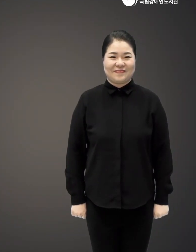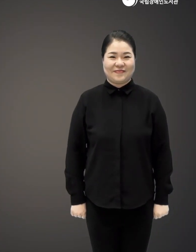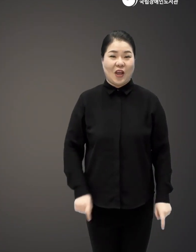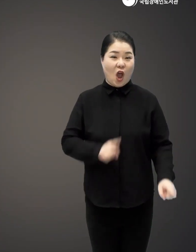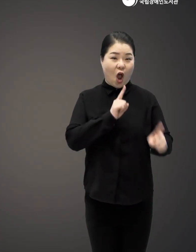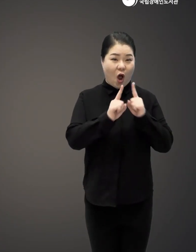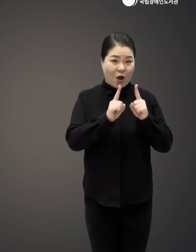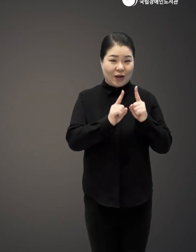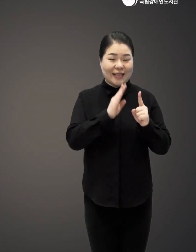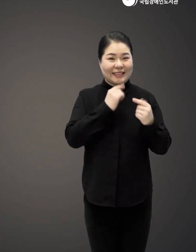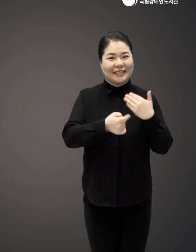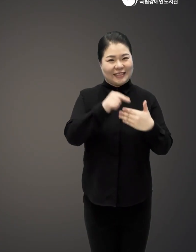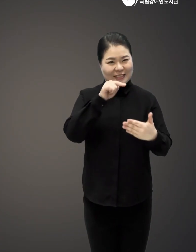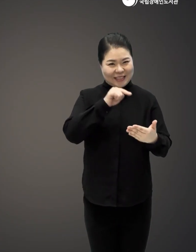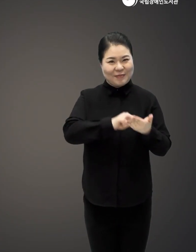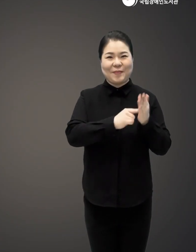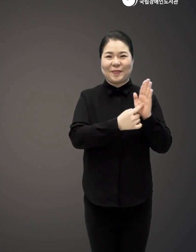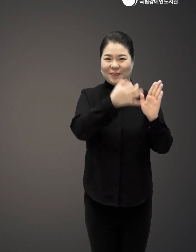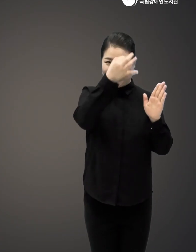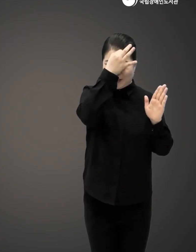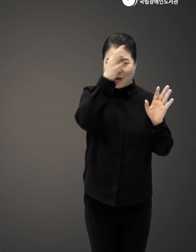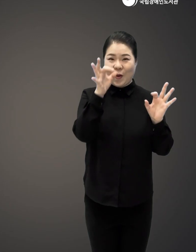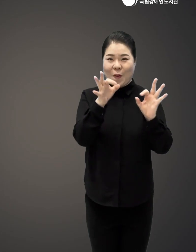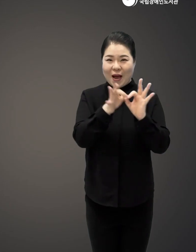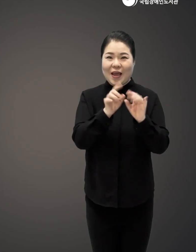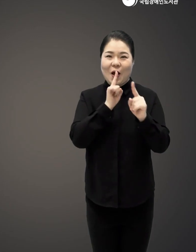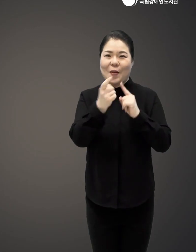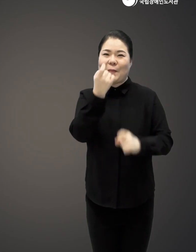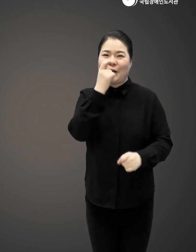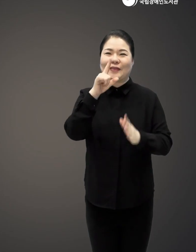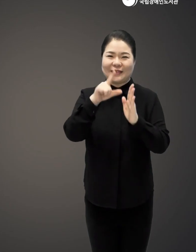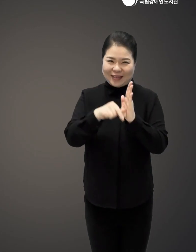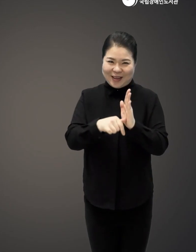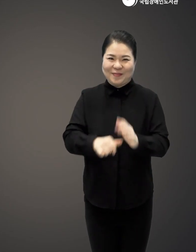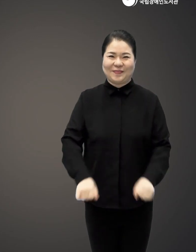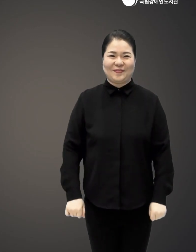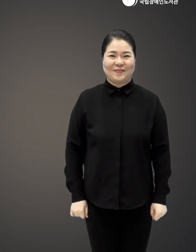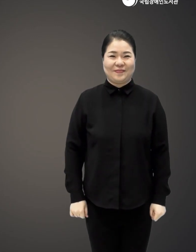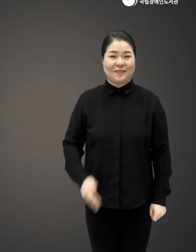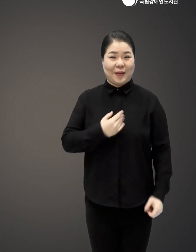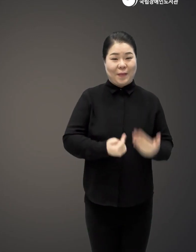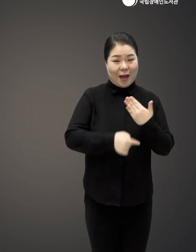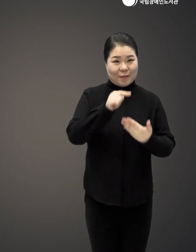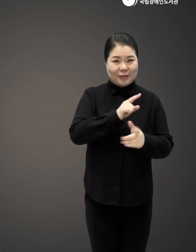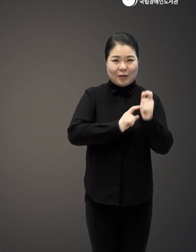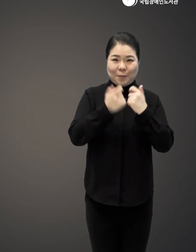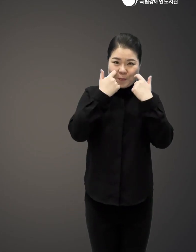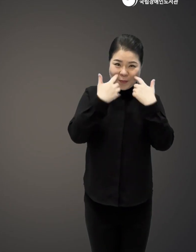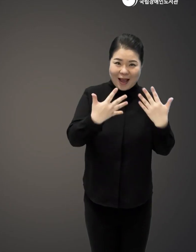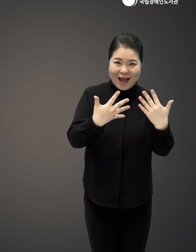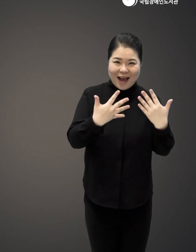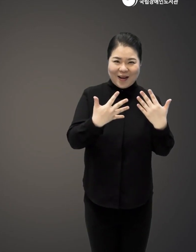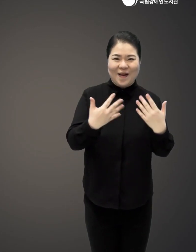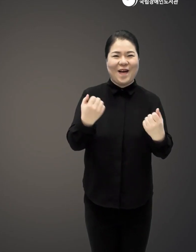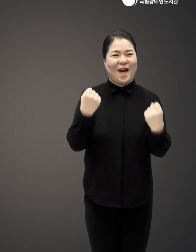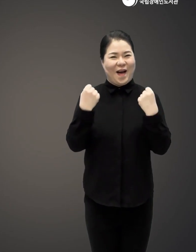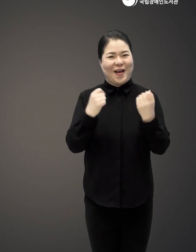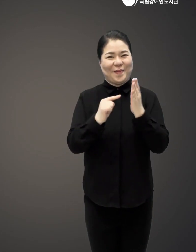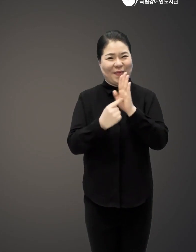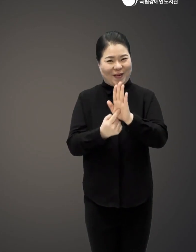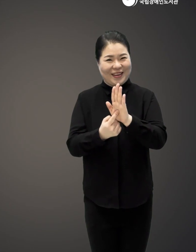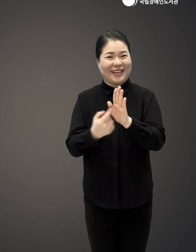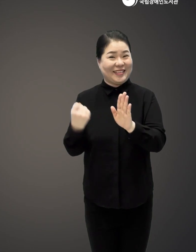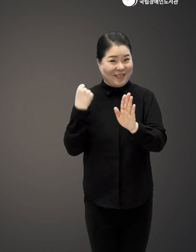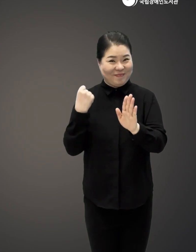언어의 진심을 담는 기술 관계의 언어를 배우는 시간 내 마음을 더 정확하고 건강하게